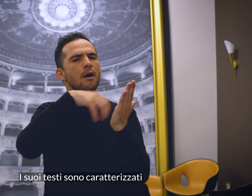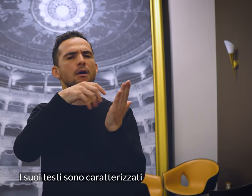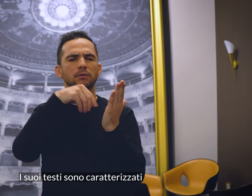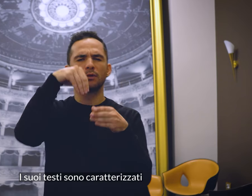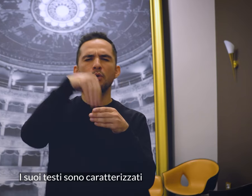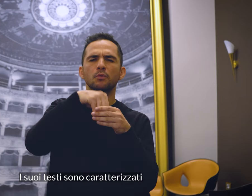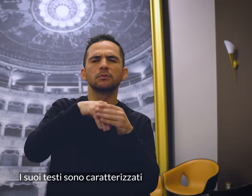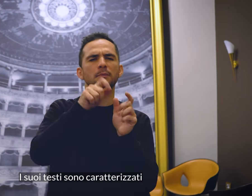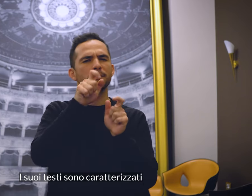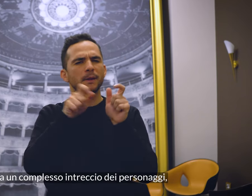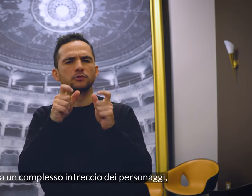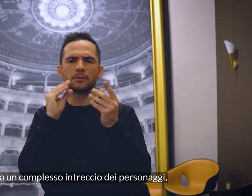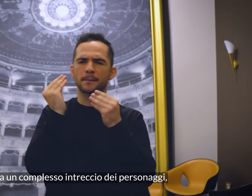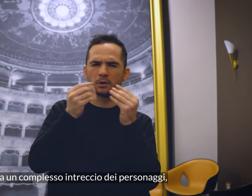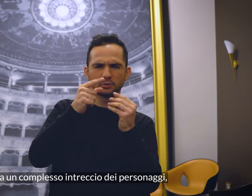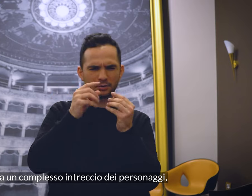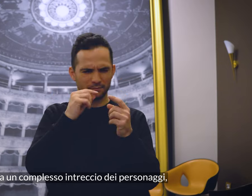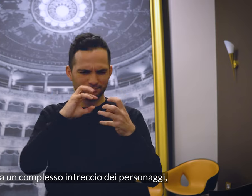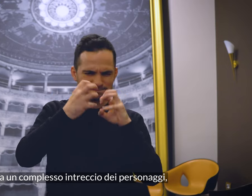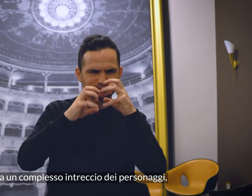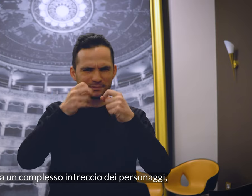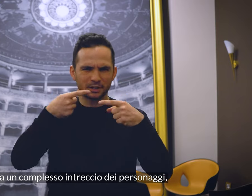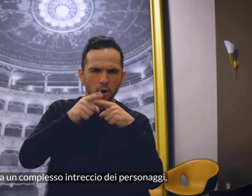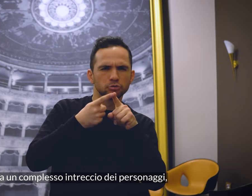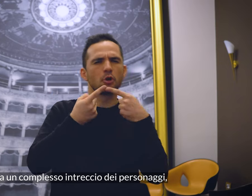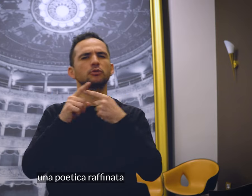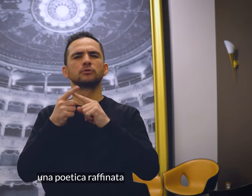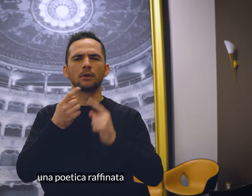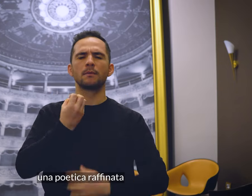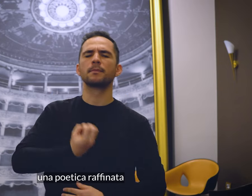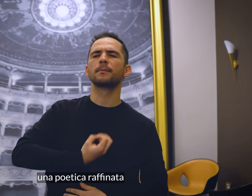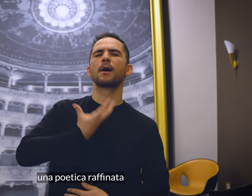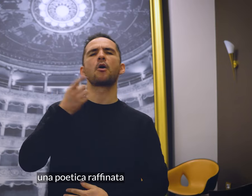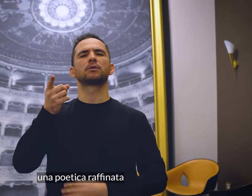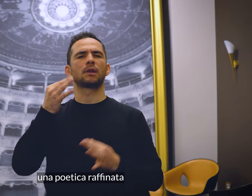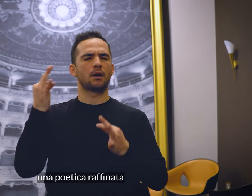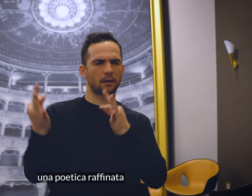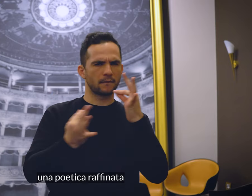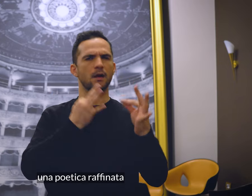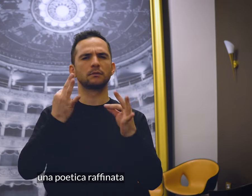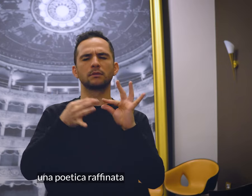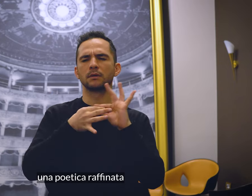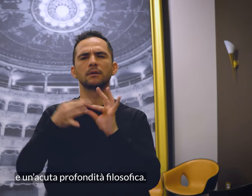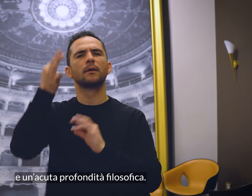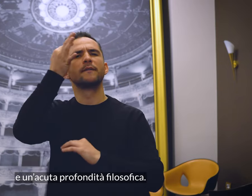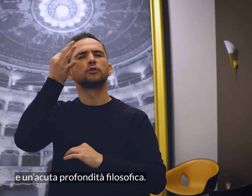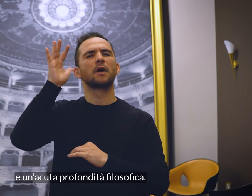sono caratterizzati da un complesso intreccio di personaggi, una poetica raffinata e un'acuta